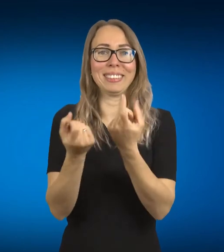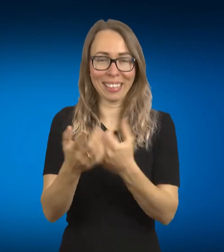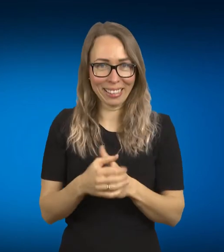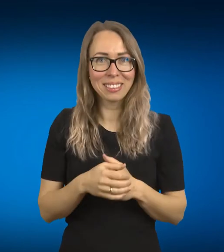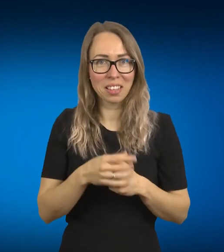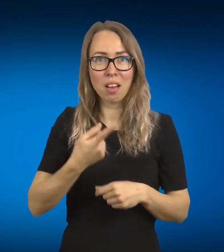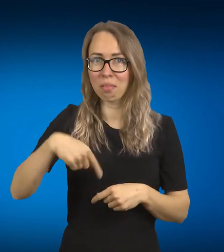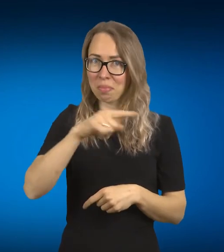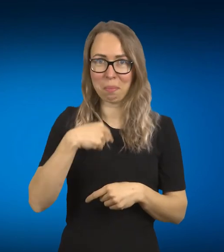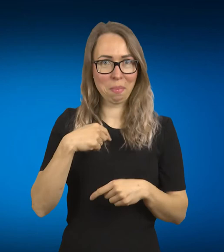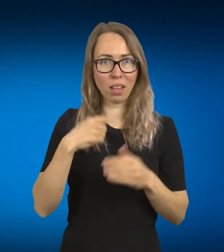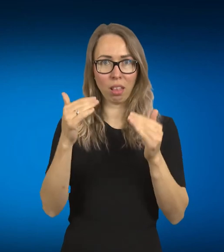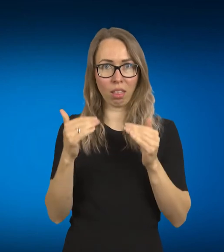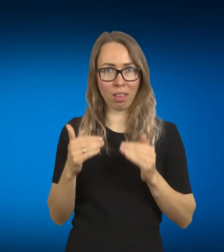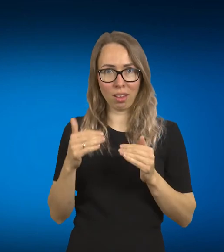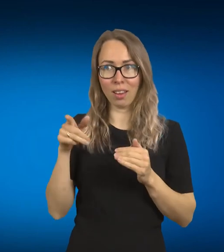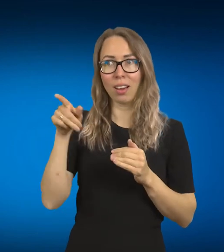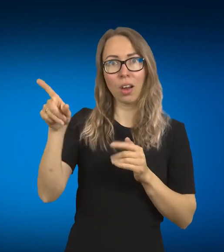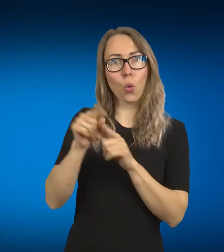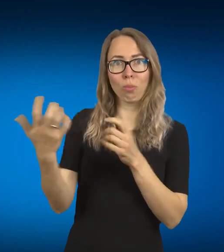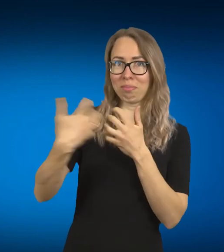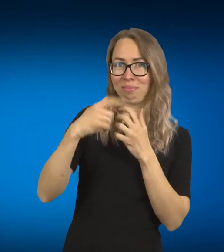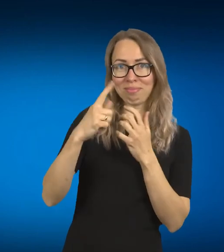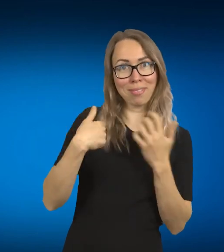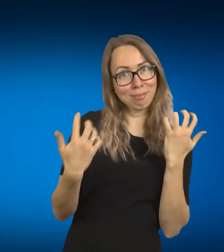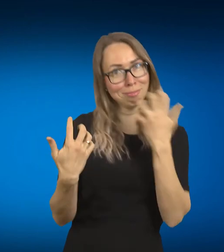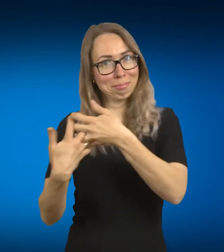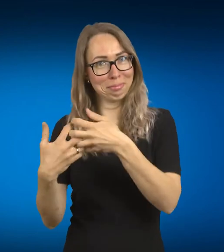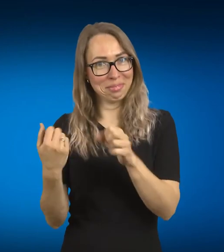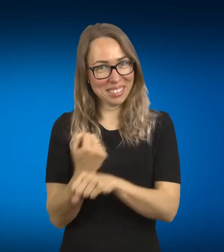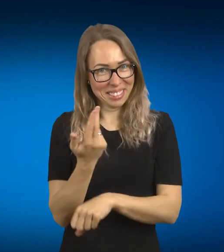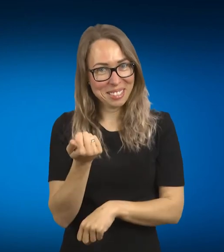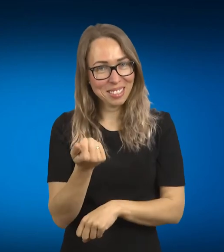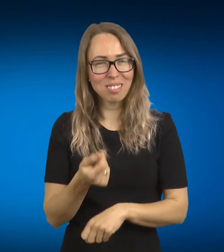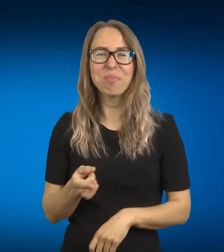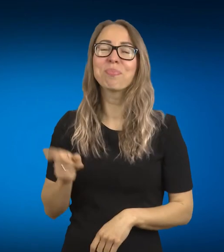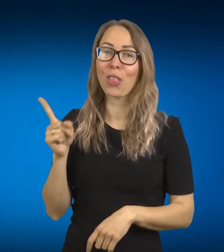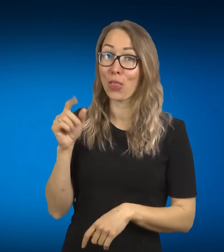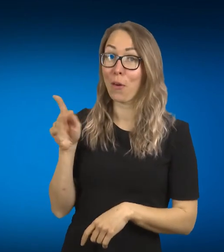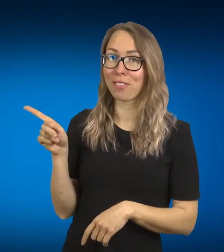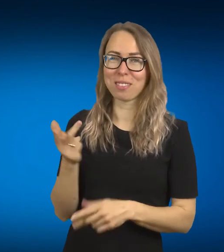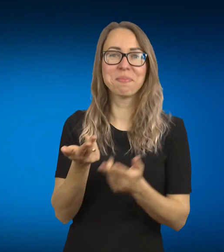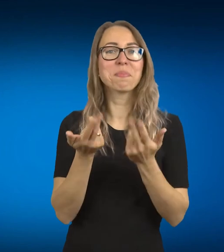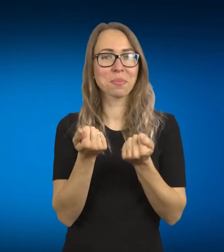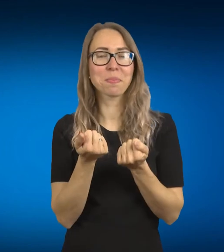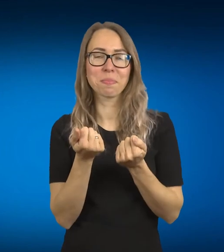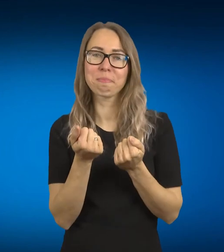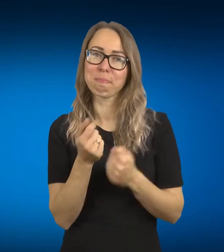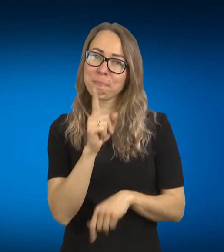mūsų tam tikrosių vietuose. Taip, kažkaip mes, nu, ne pat pradžių, man mintis daugiau ir buvo.